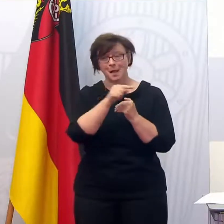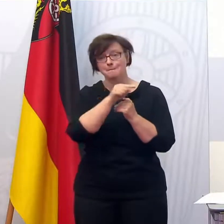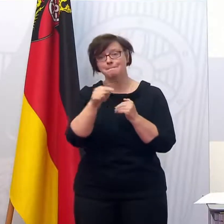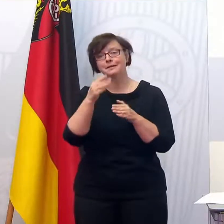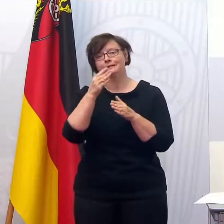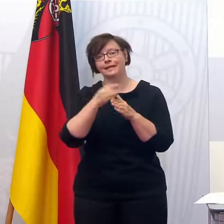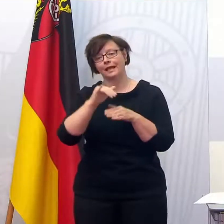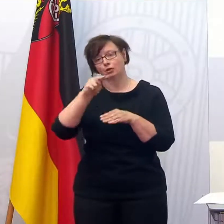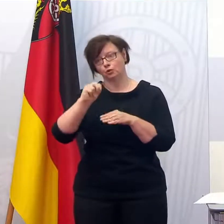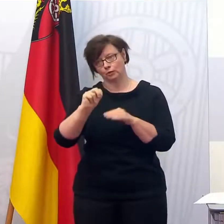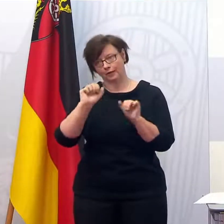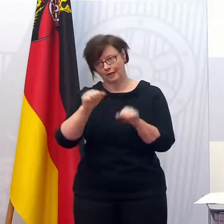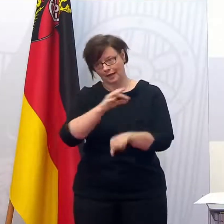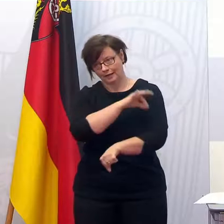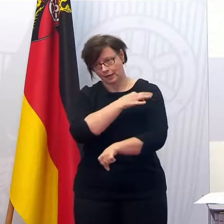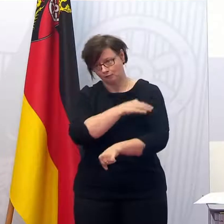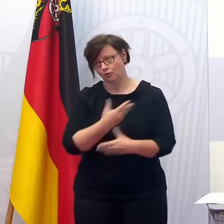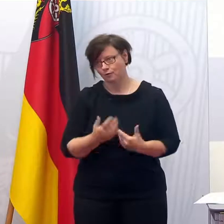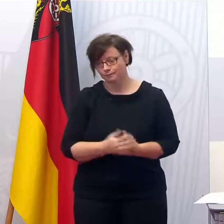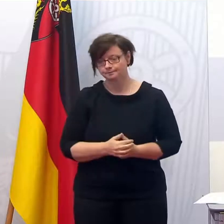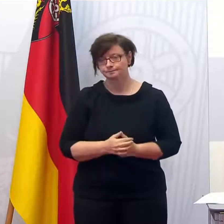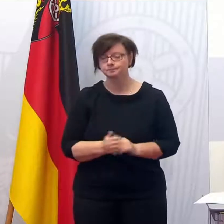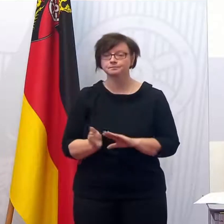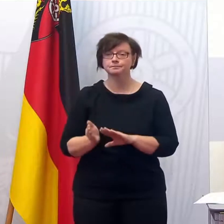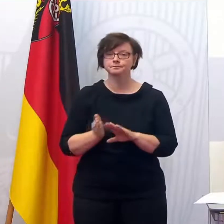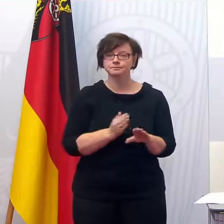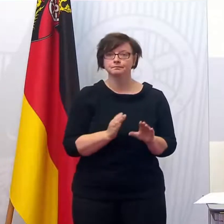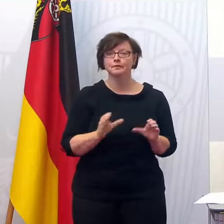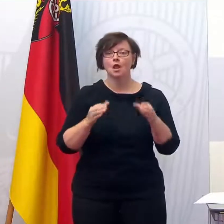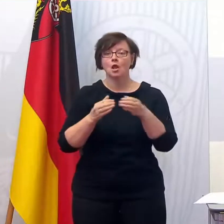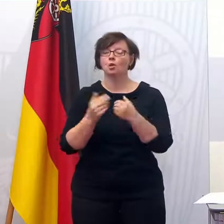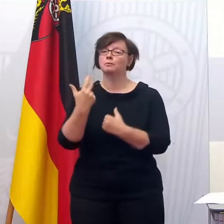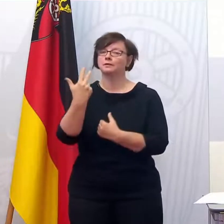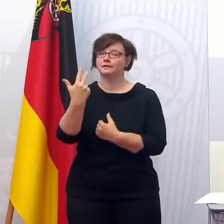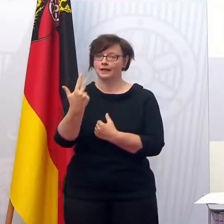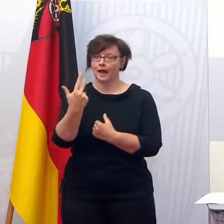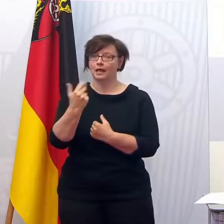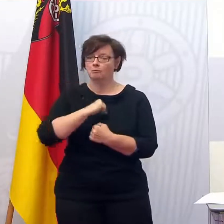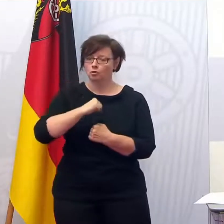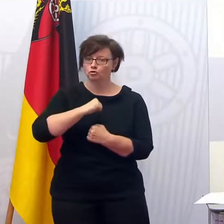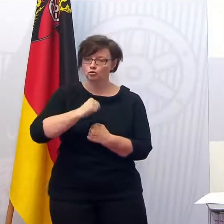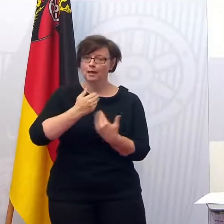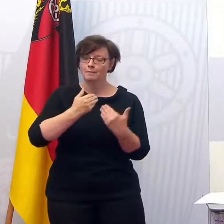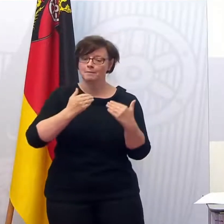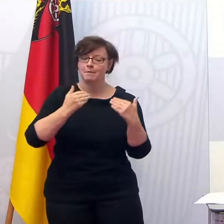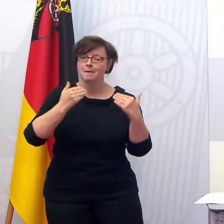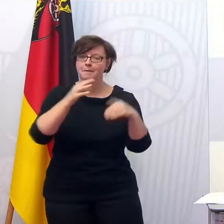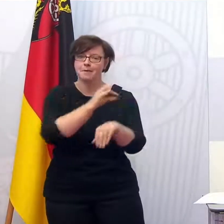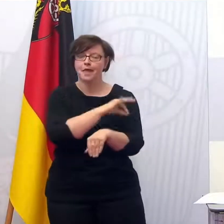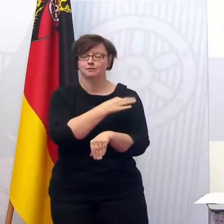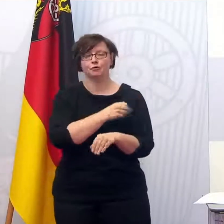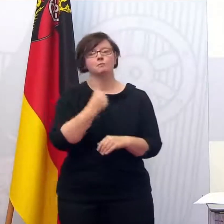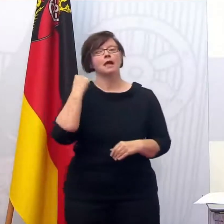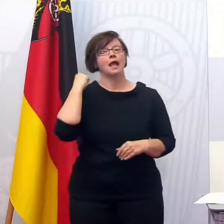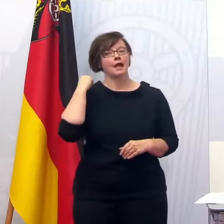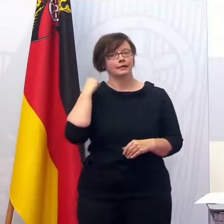Juni statt. Auch bei den Impfungen in der Priorität wird nun Fahrt aufgenommen. Stand gestern waren es